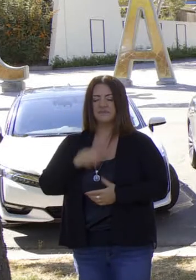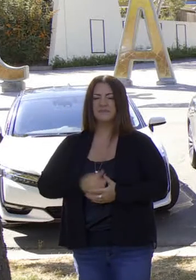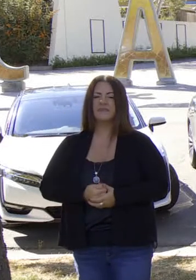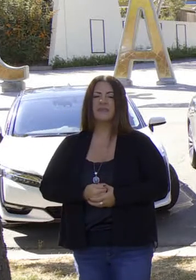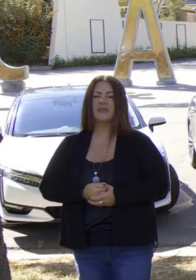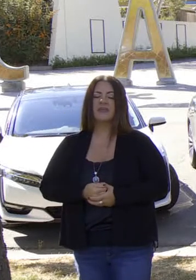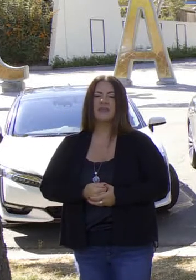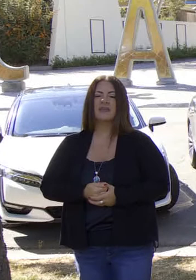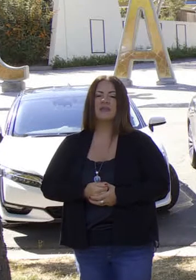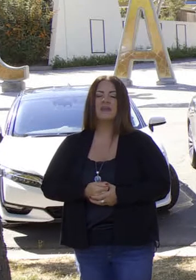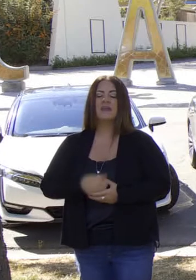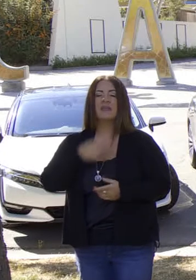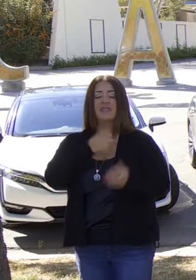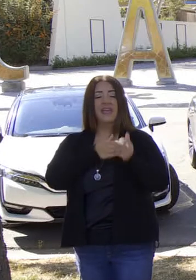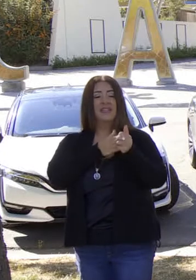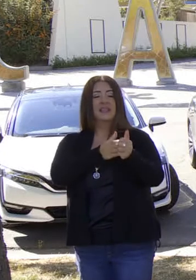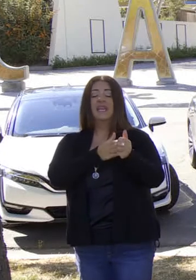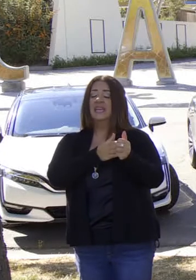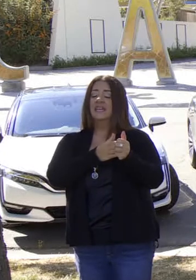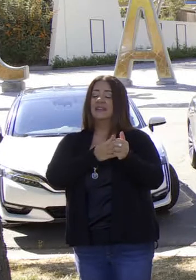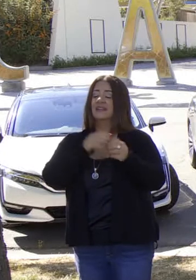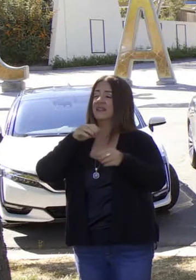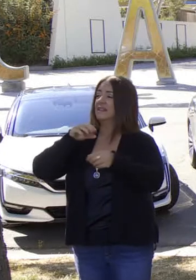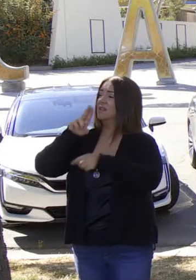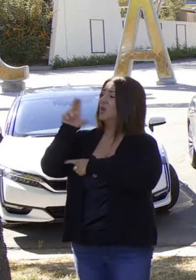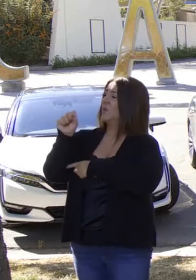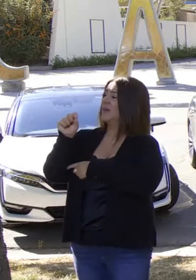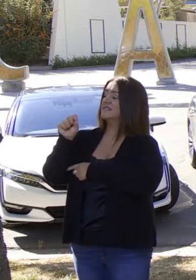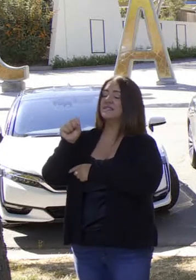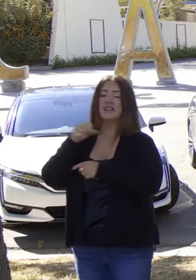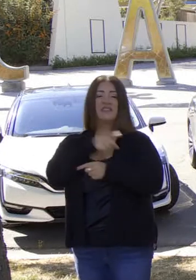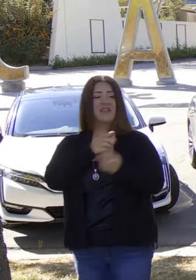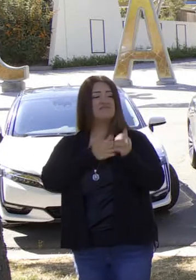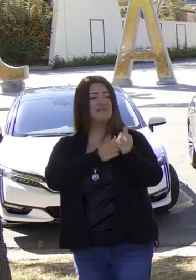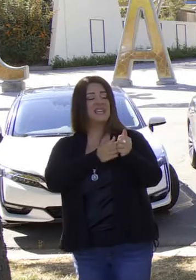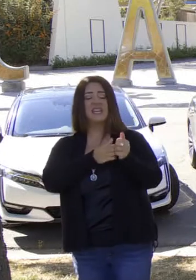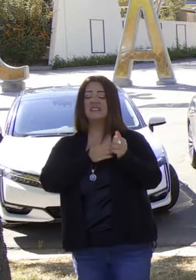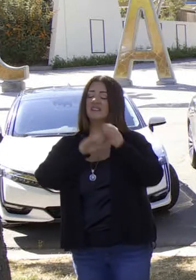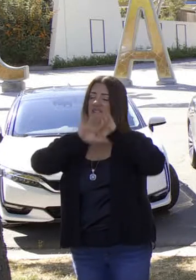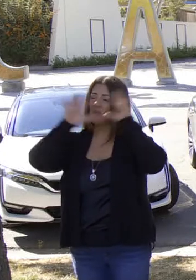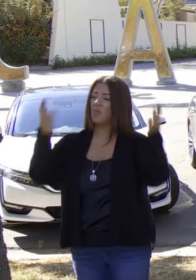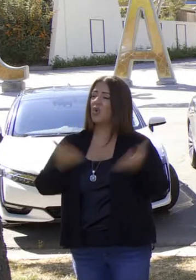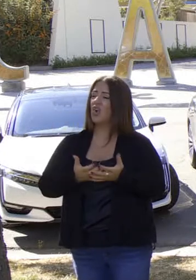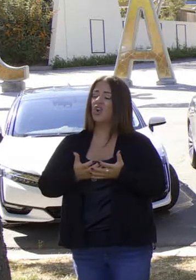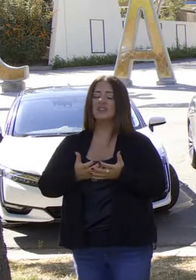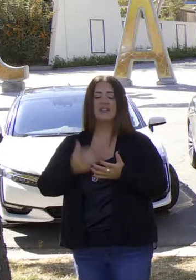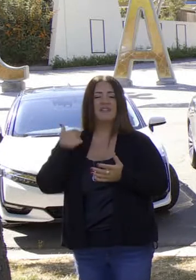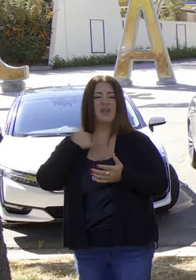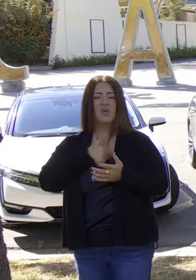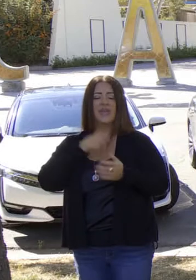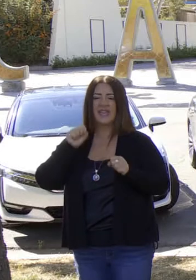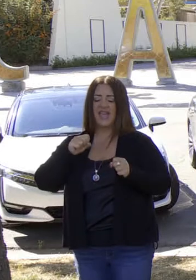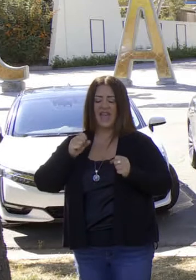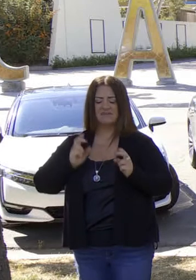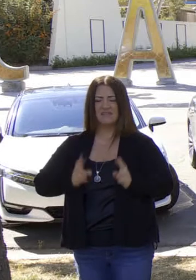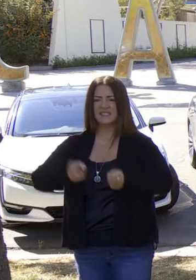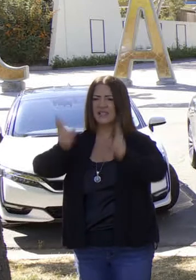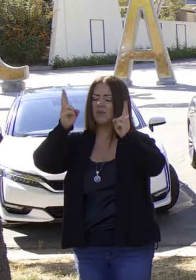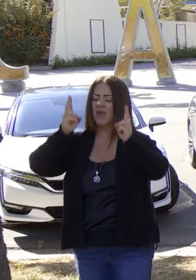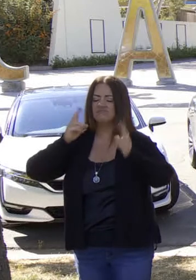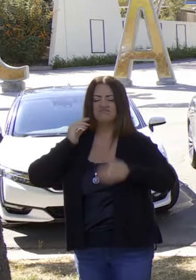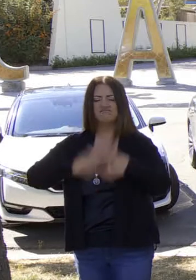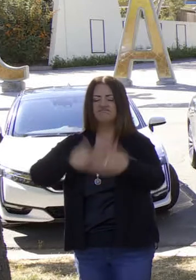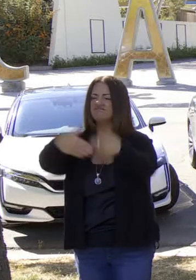liderar no solo el país, sino también el mundo, estableciendo una infraestructura para acelerar la innovación,